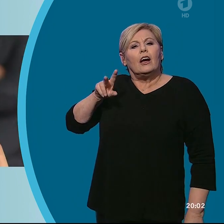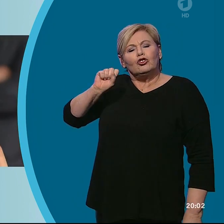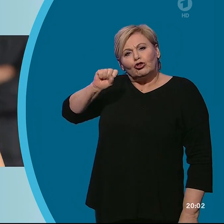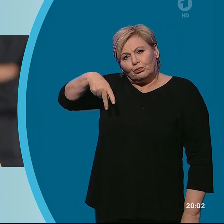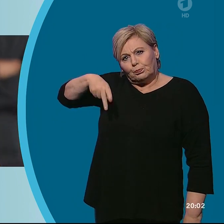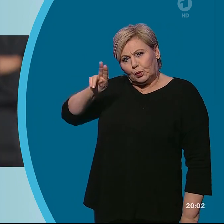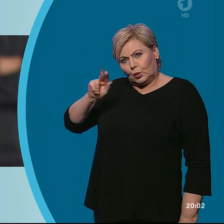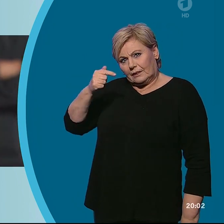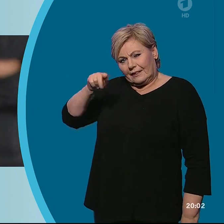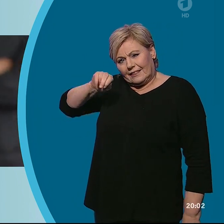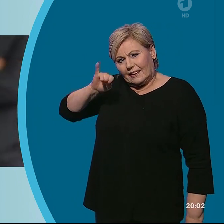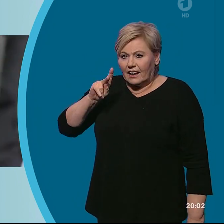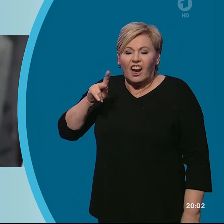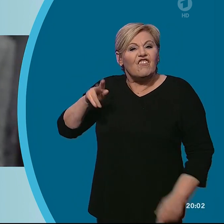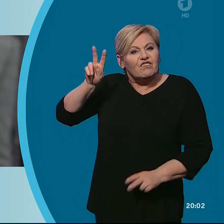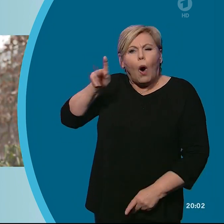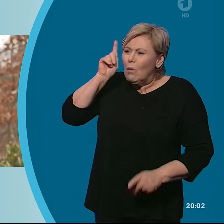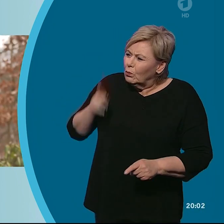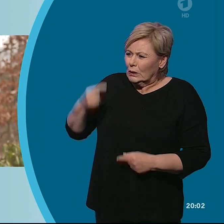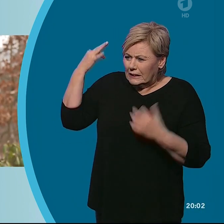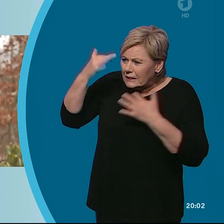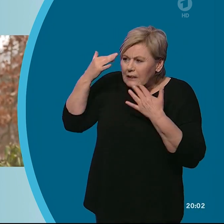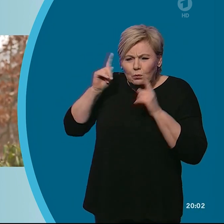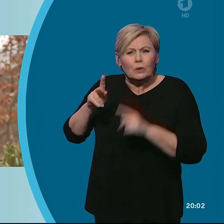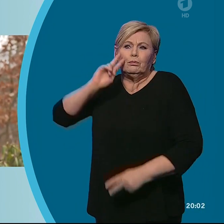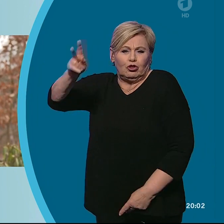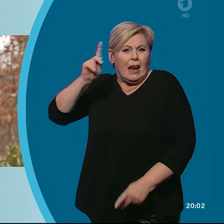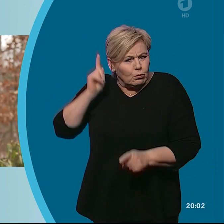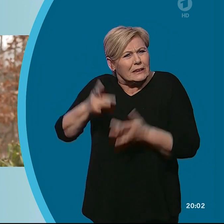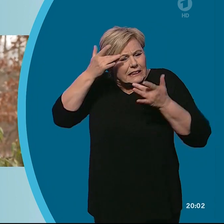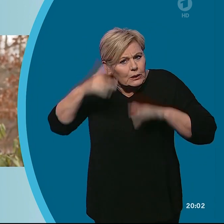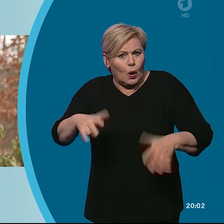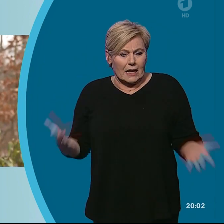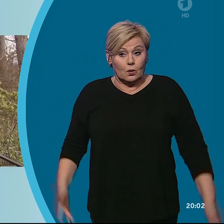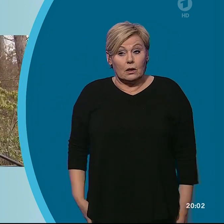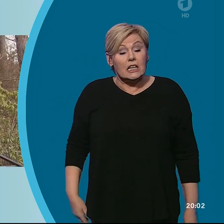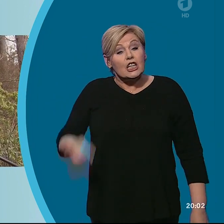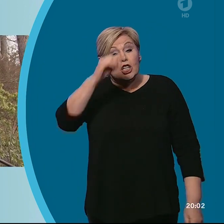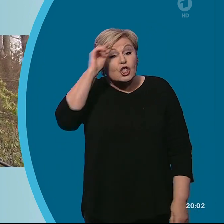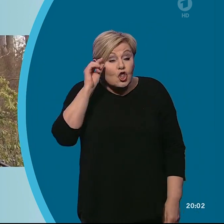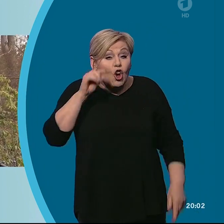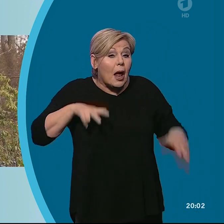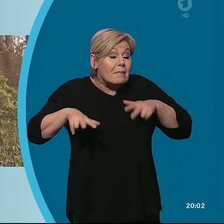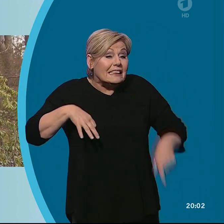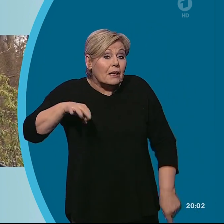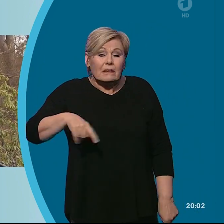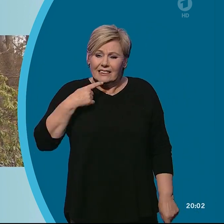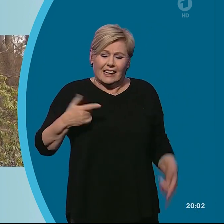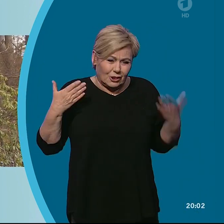über die Zulassung des russischen Impfstoffs entschieden werden. Ministerpräsident Söder verknüpft diese Erwartung mit deutlicher Kritik am bisherigen